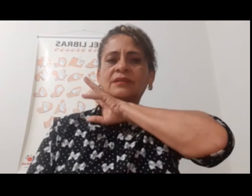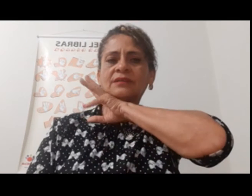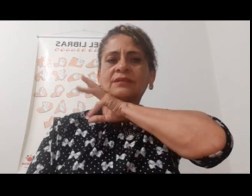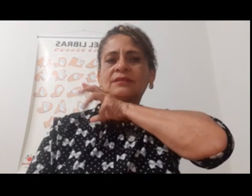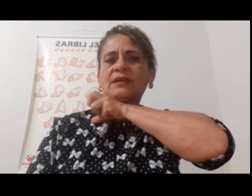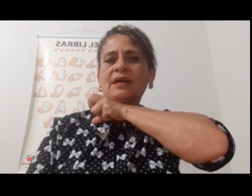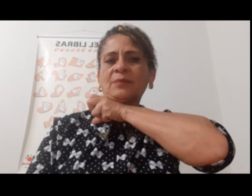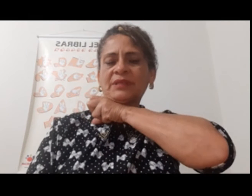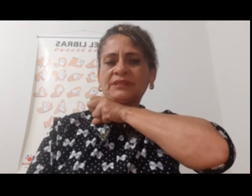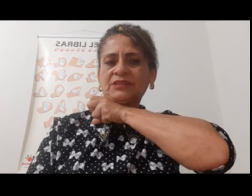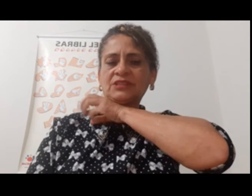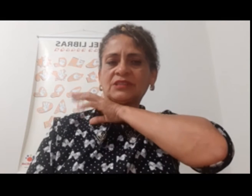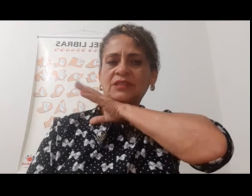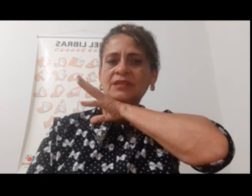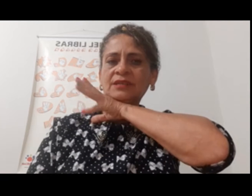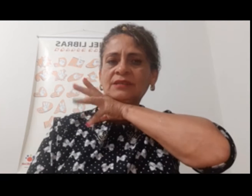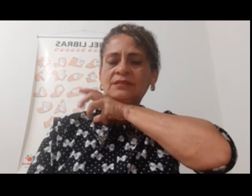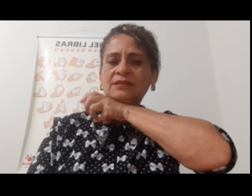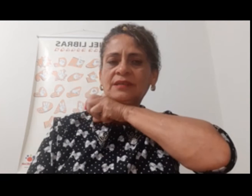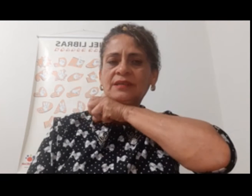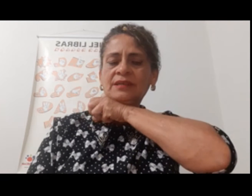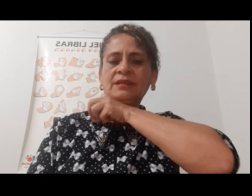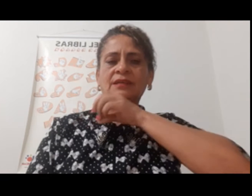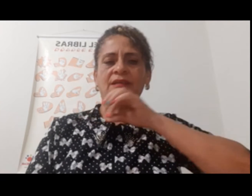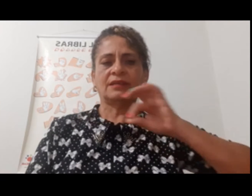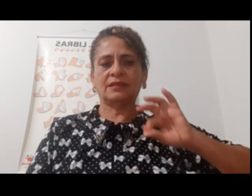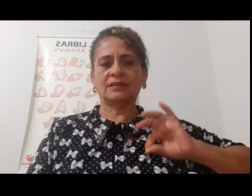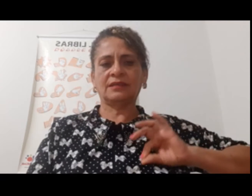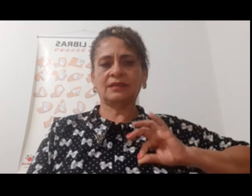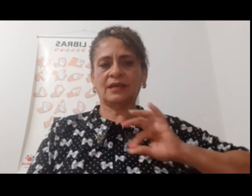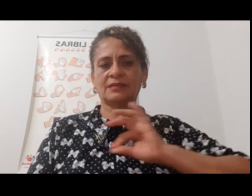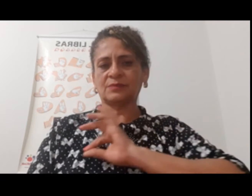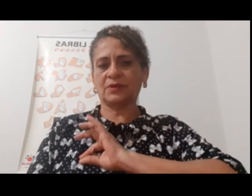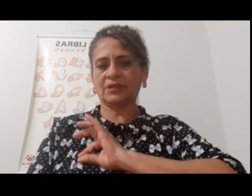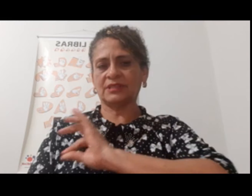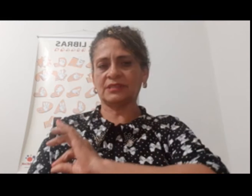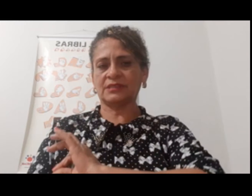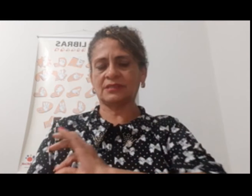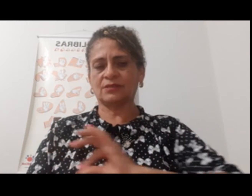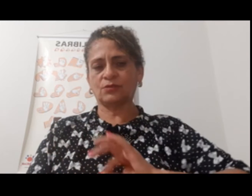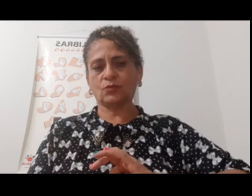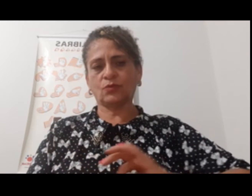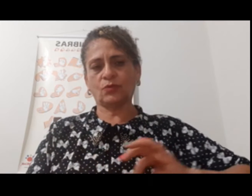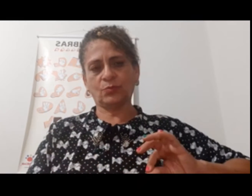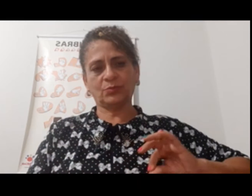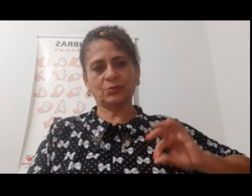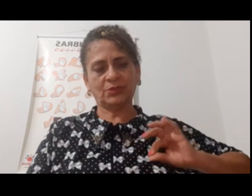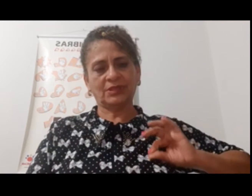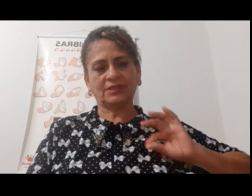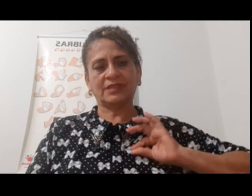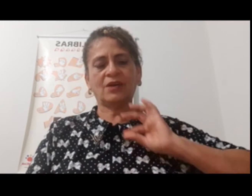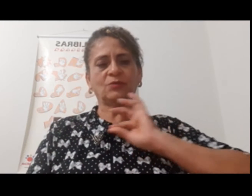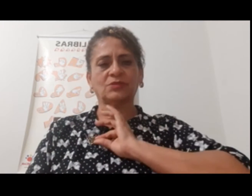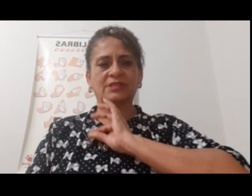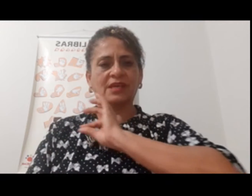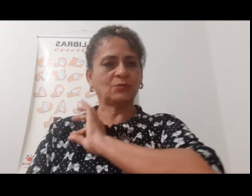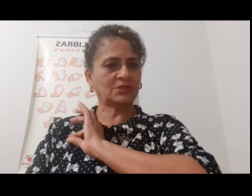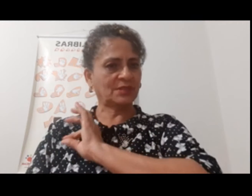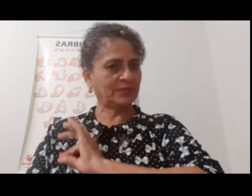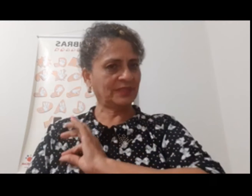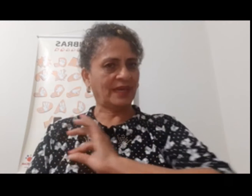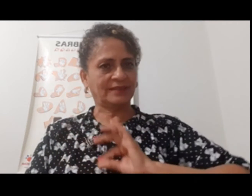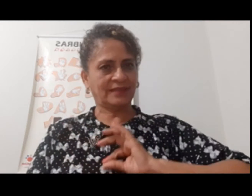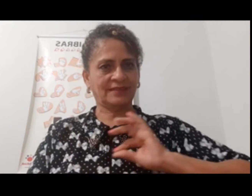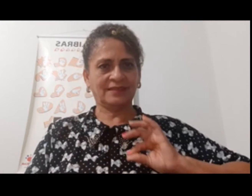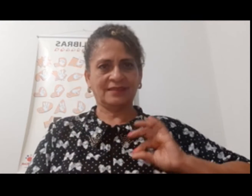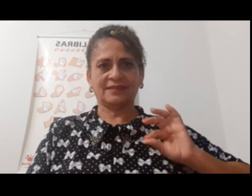olhe. A patinha, né? E as bolinhas no corpo da onça, a